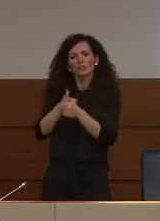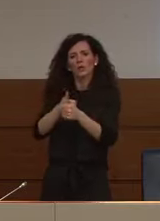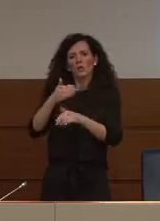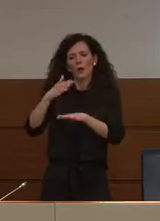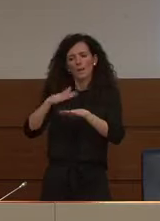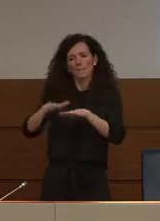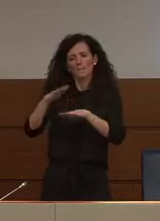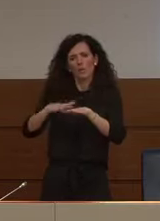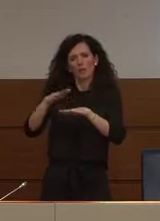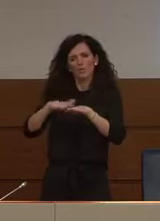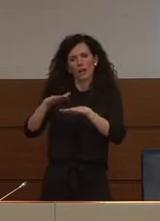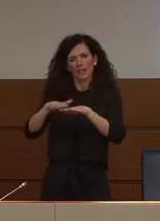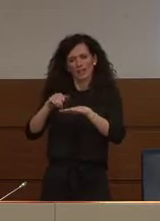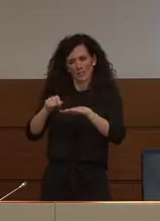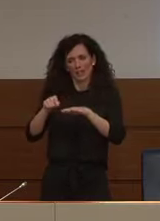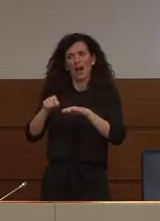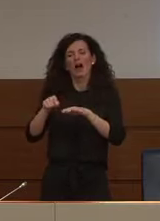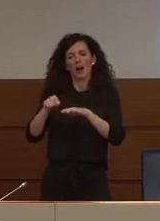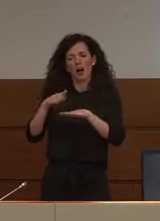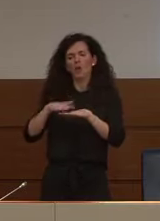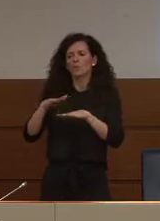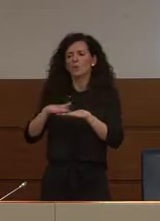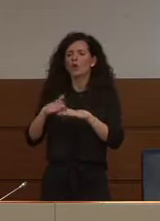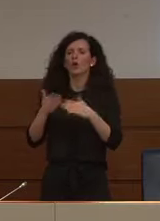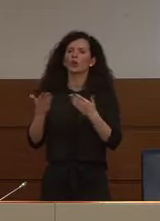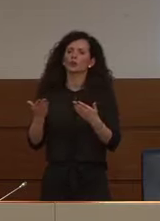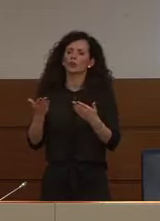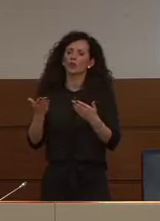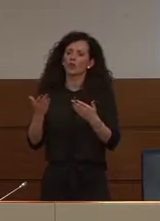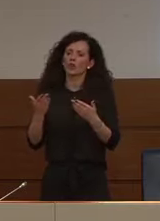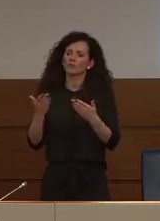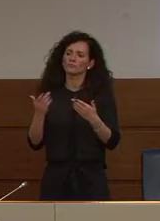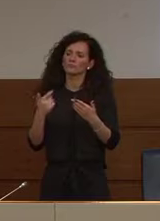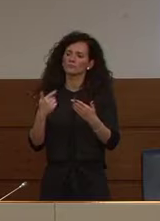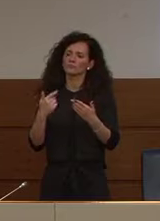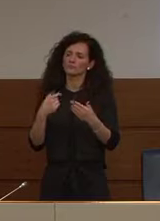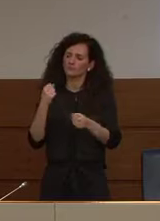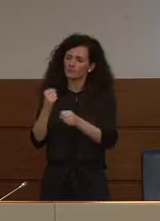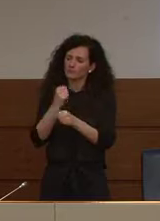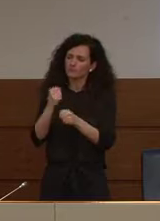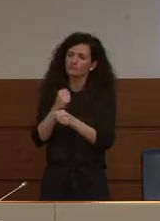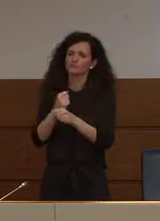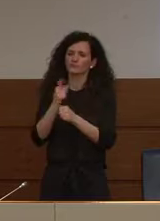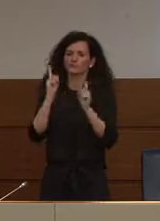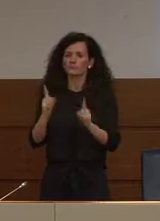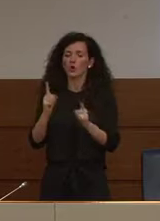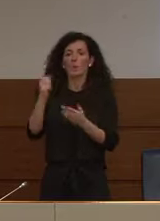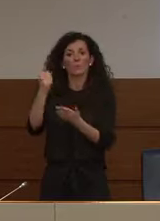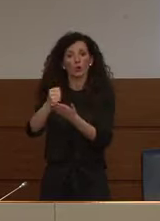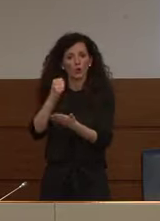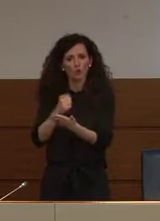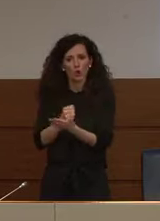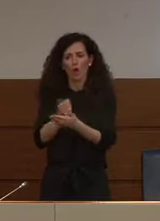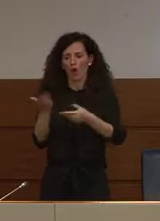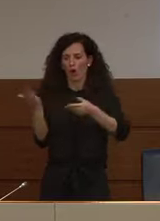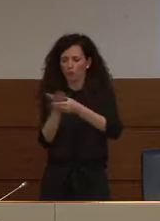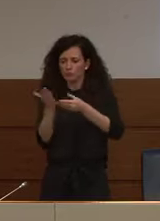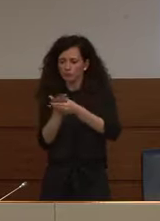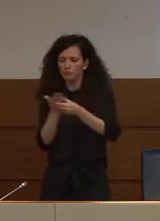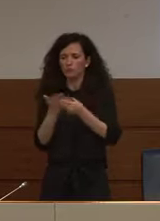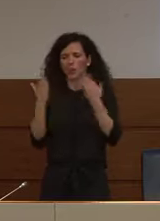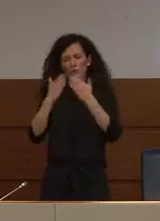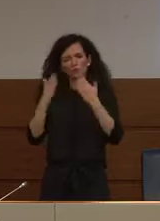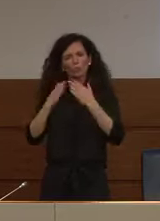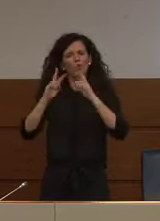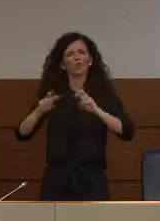uso compassionevole cioè dire al di fuori di protocolli e di studi clinici